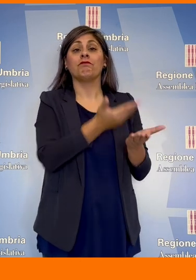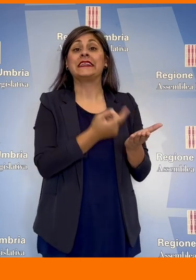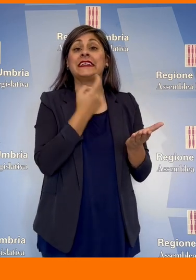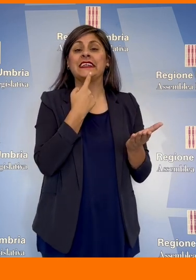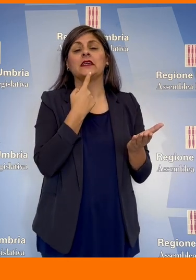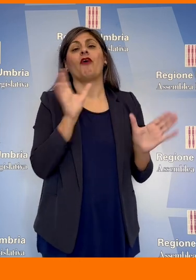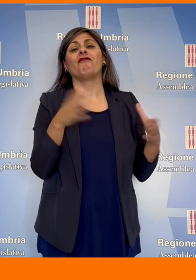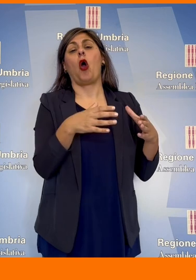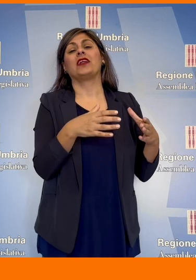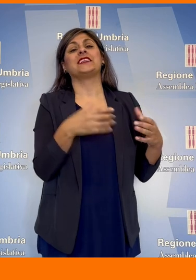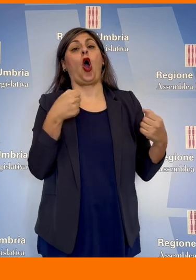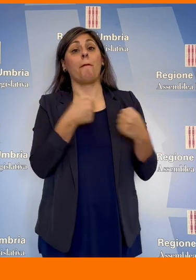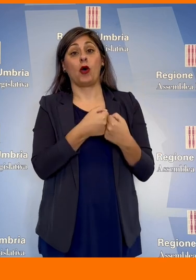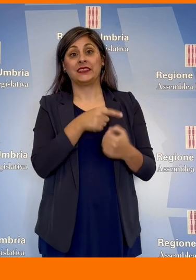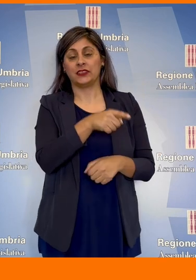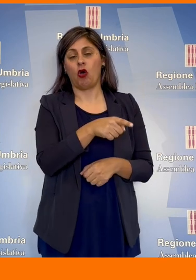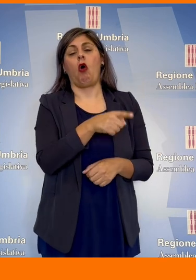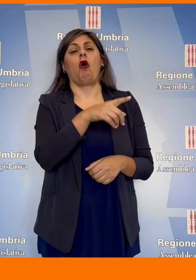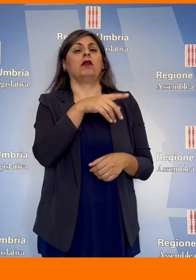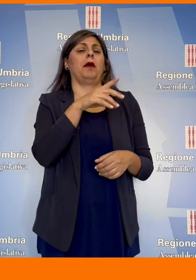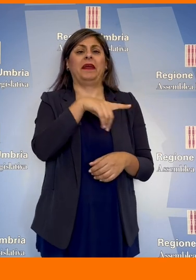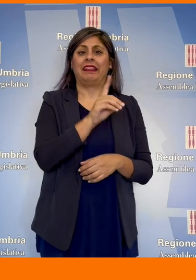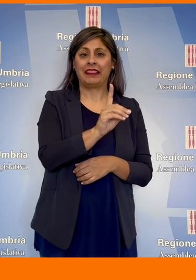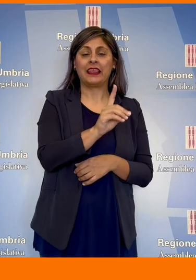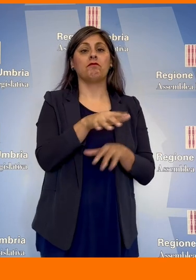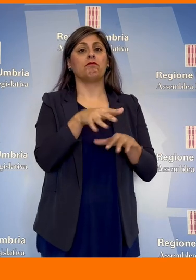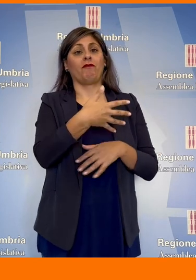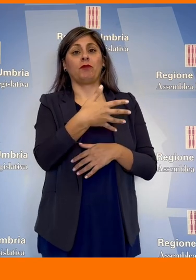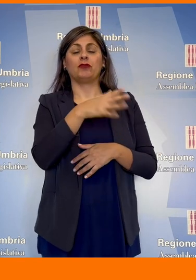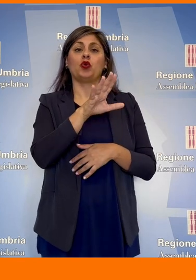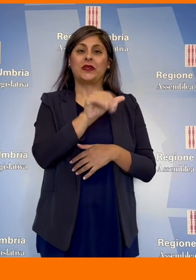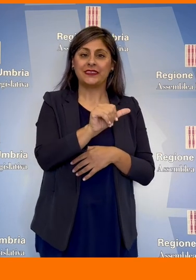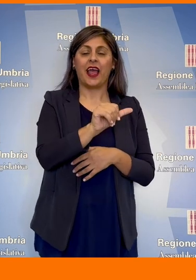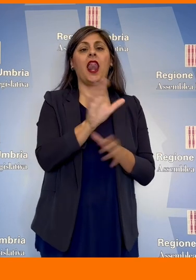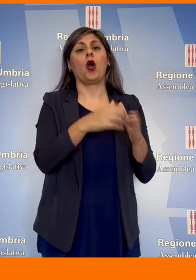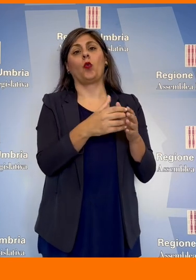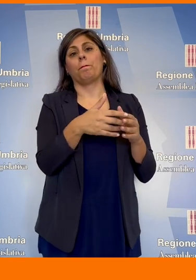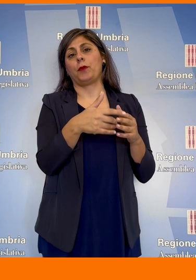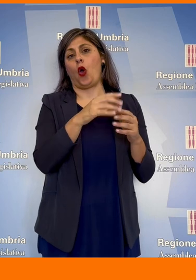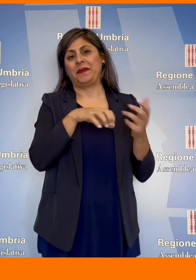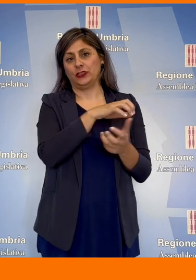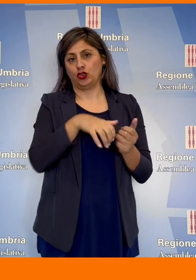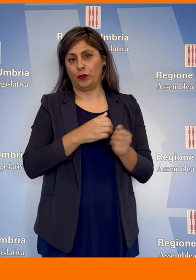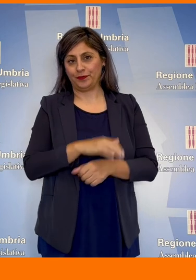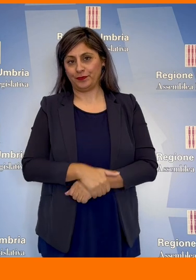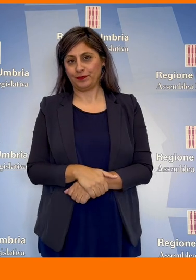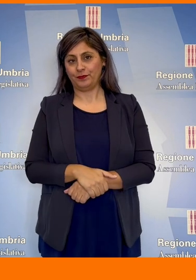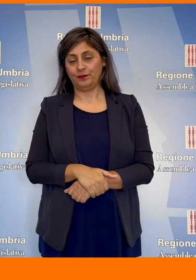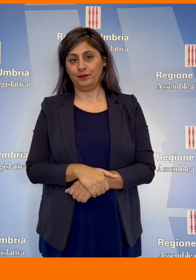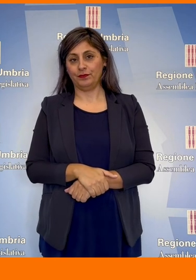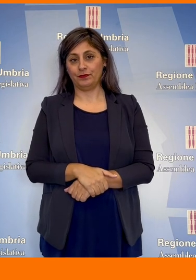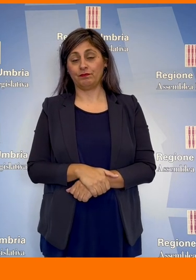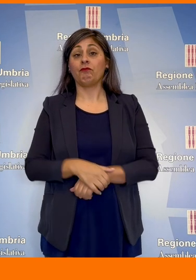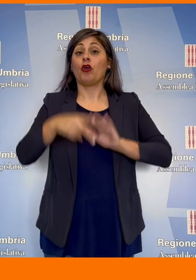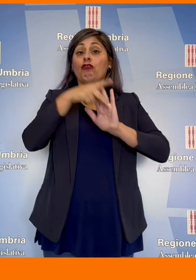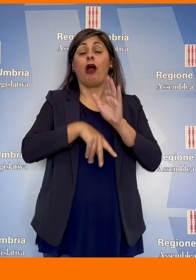dalle forze di opposizione, quelli di Partito Democratico, Movimento 5 Stelle e Gruppo Misto. I contenuti